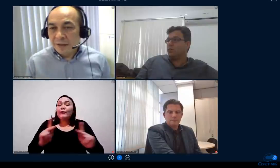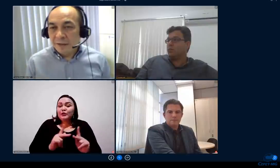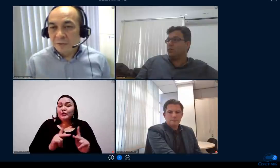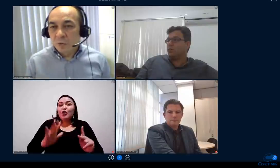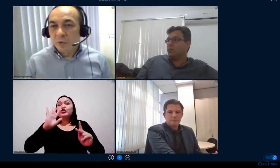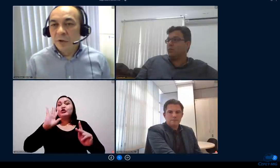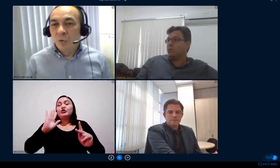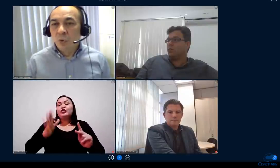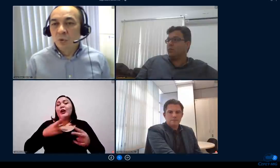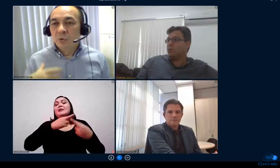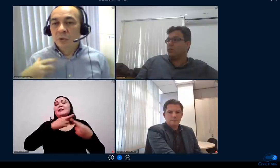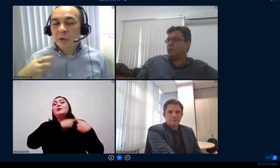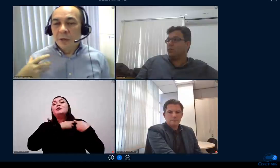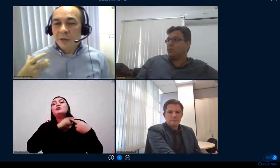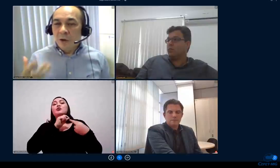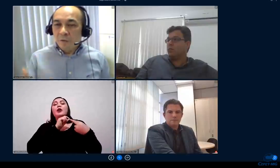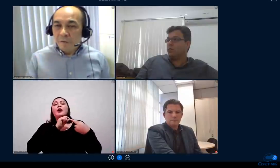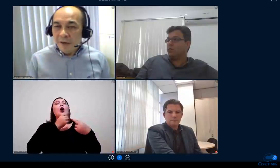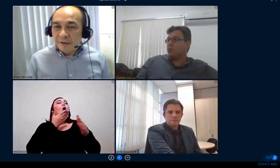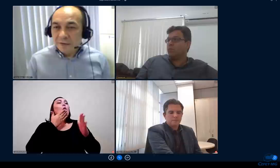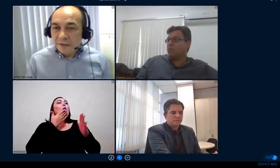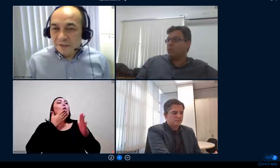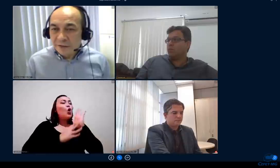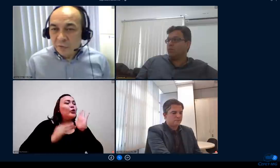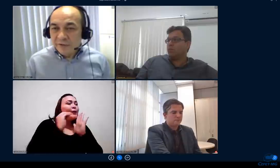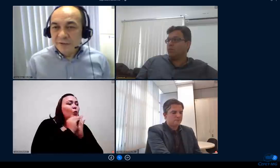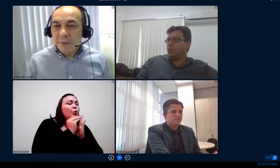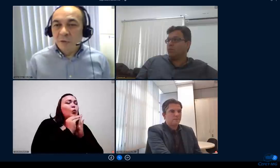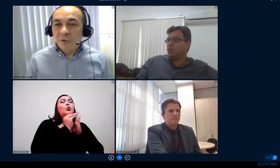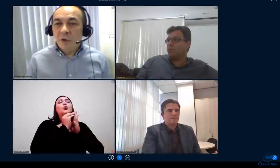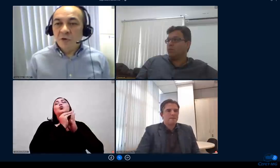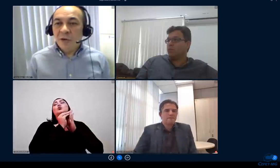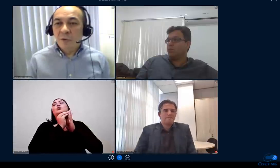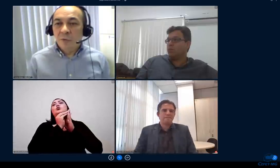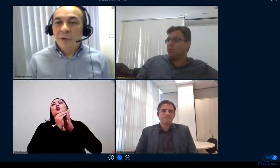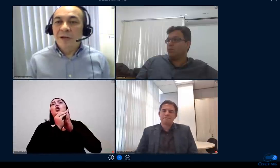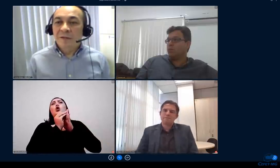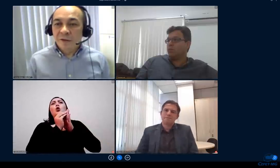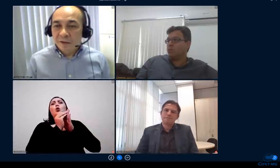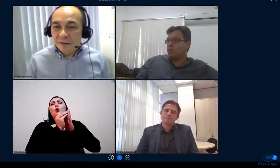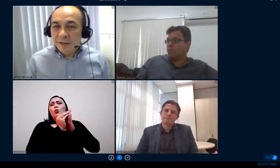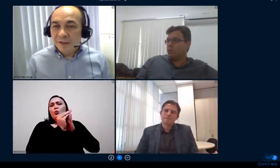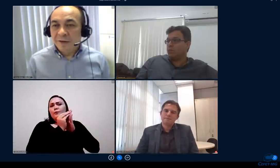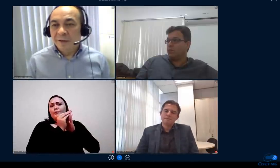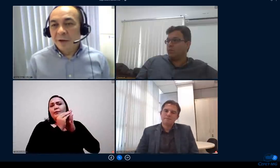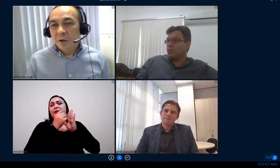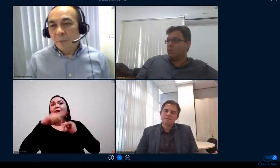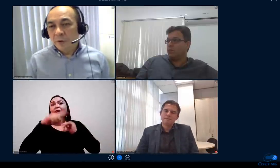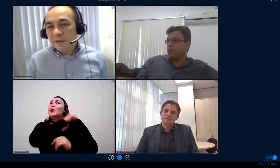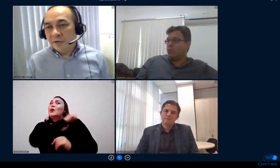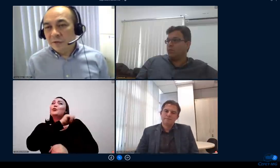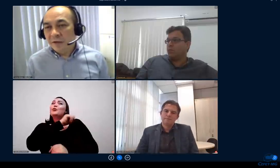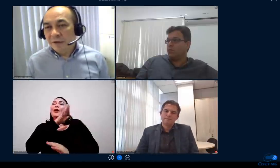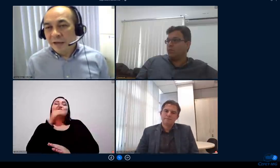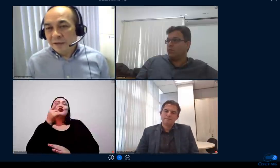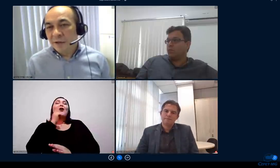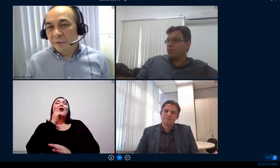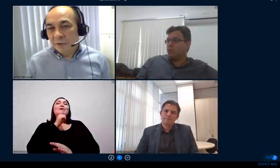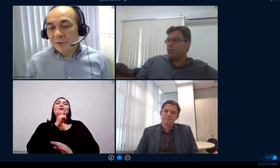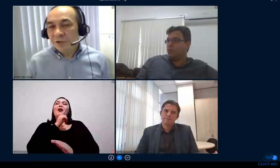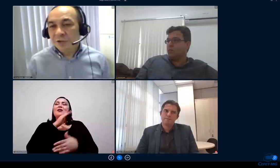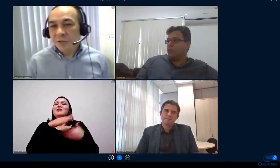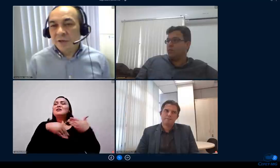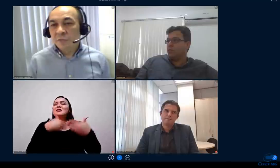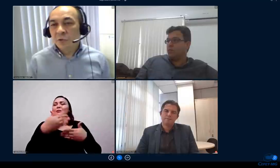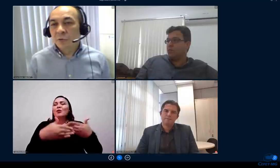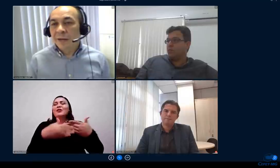conteúdo da oferta desse conhecimento que o nosso aluno ele tira de letra no processo de avaliação